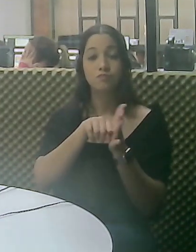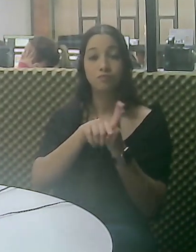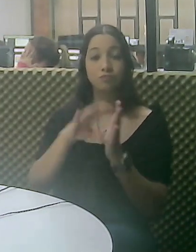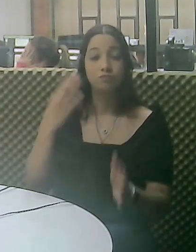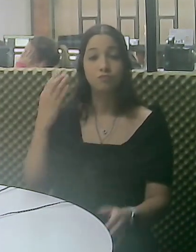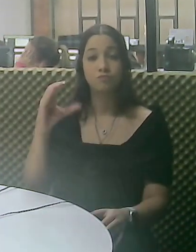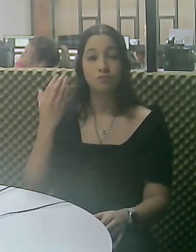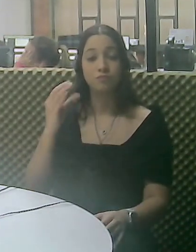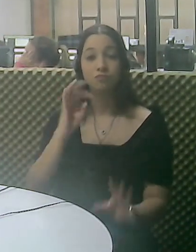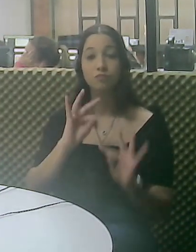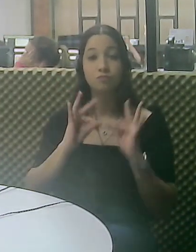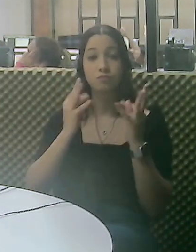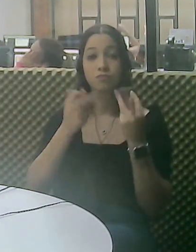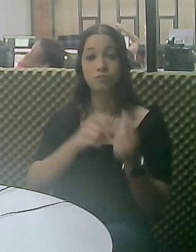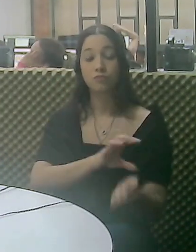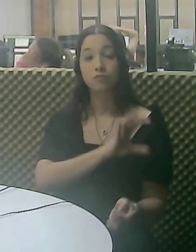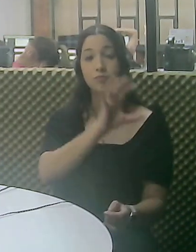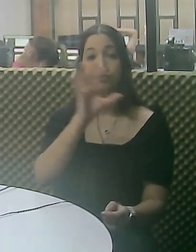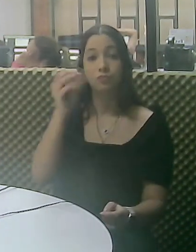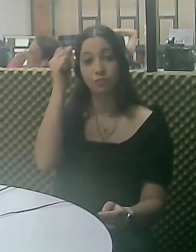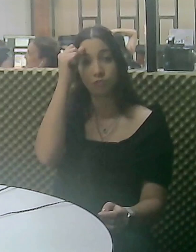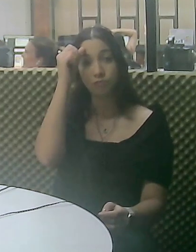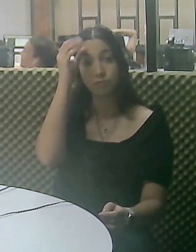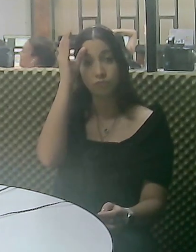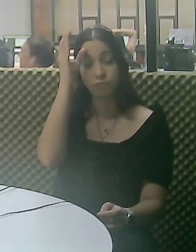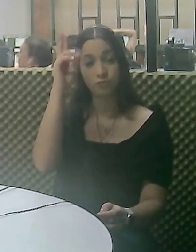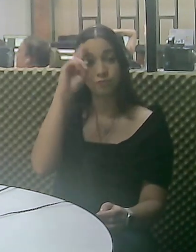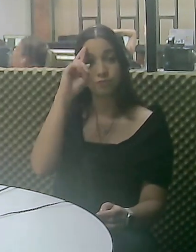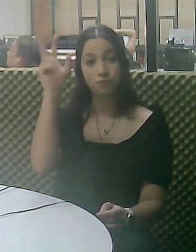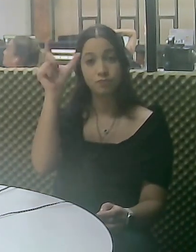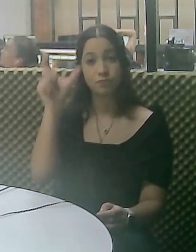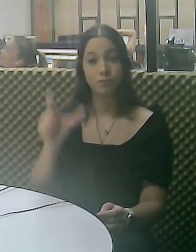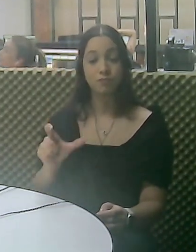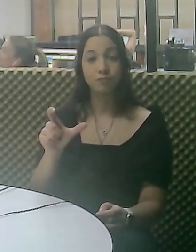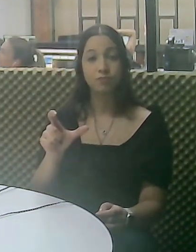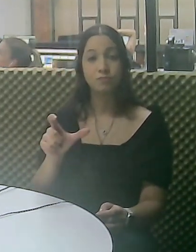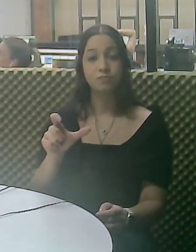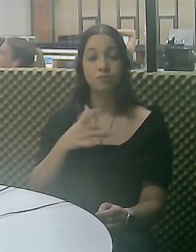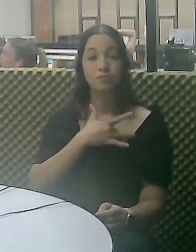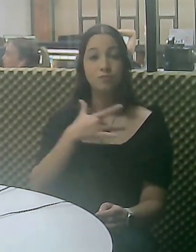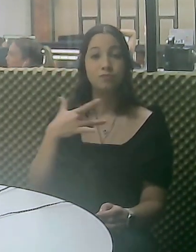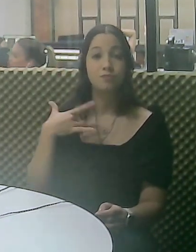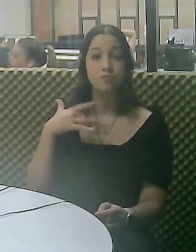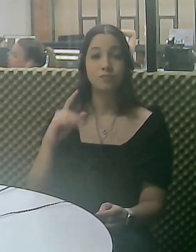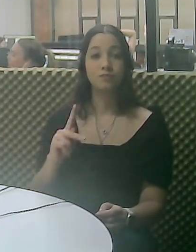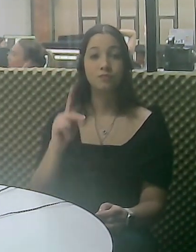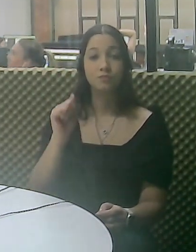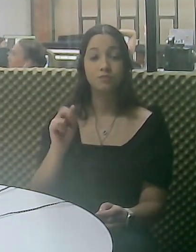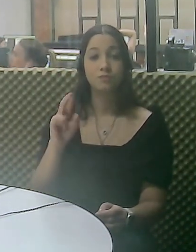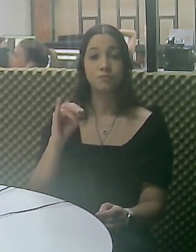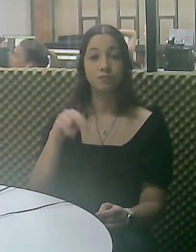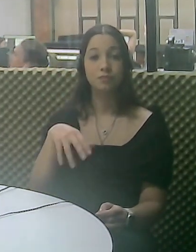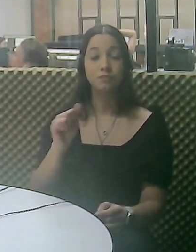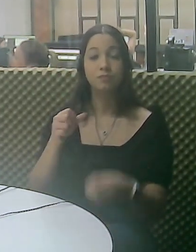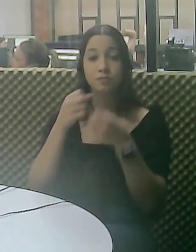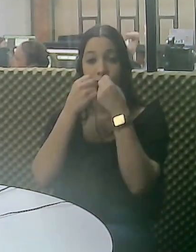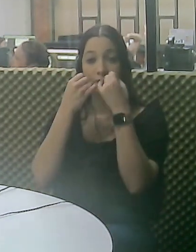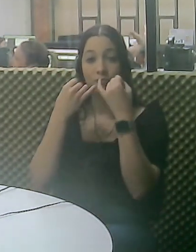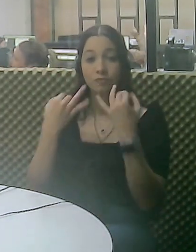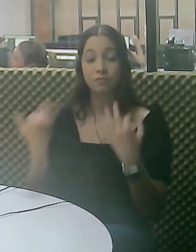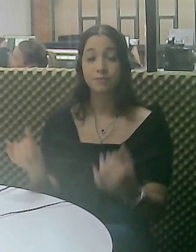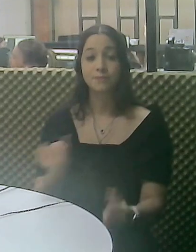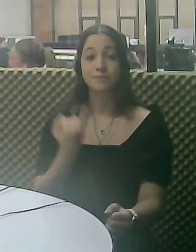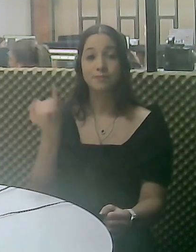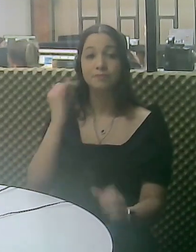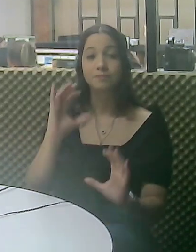atenção e incentivar o interesse pela investigação científica em todas as áreas do conhecimento. A diretora de redes de